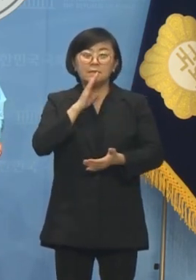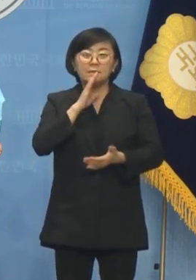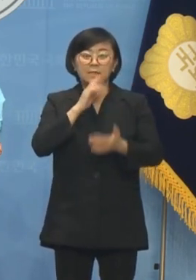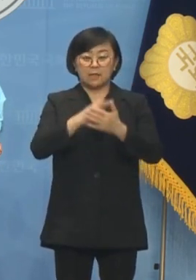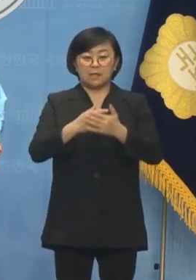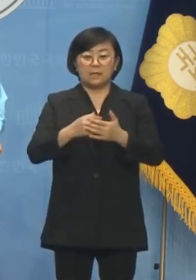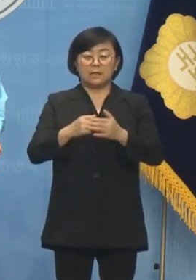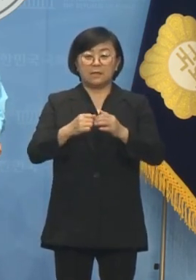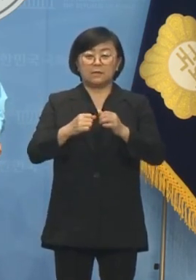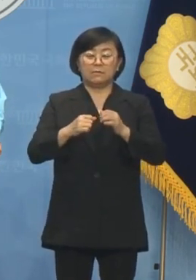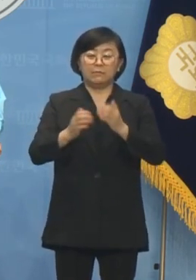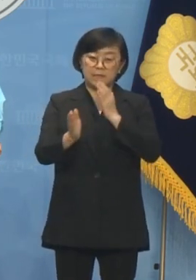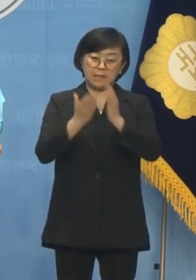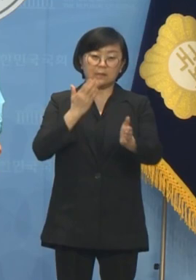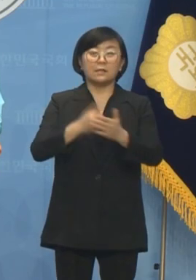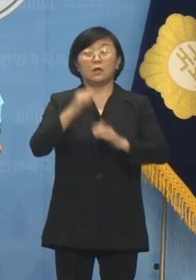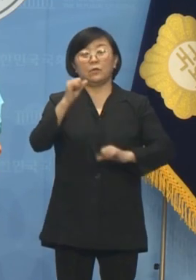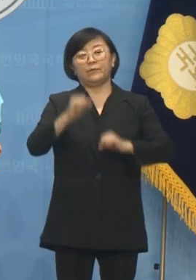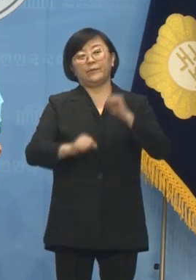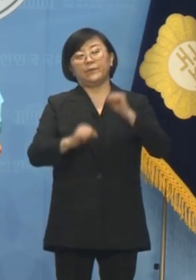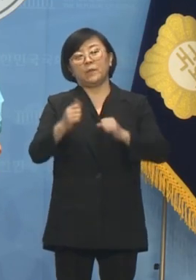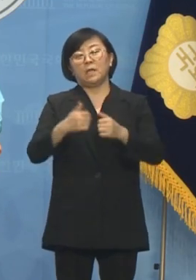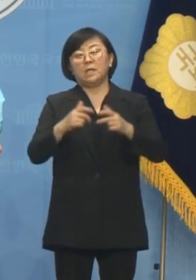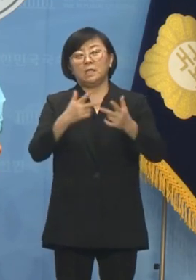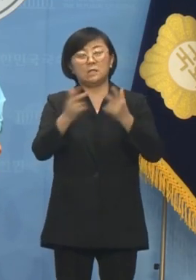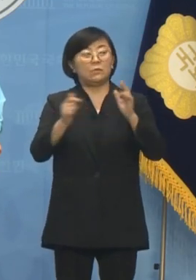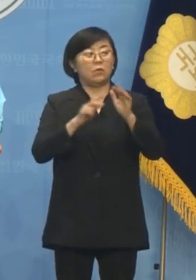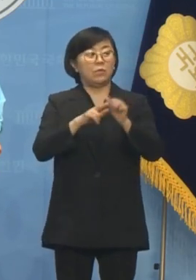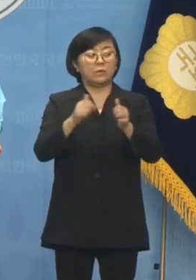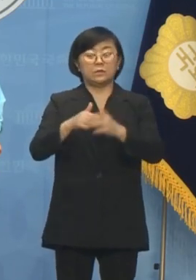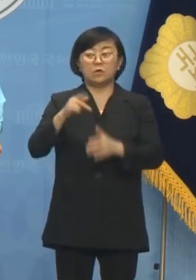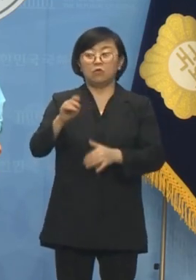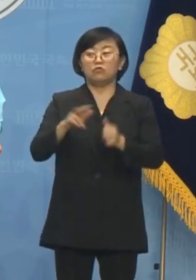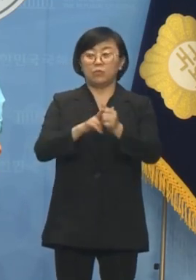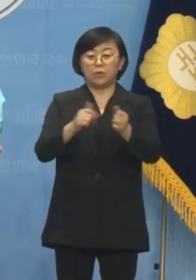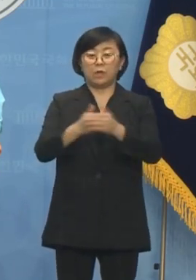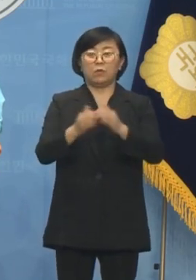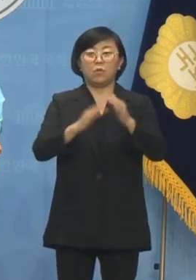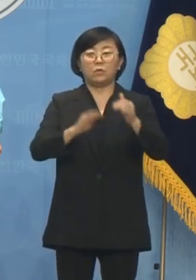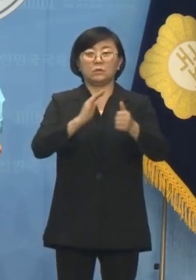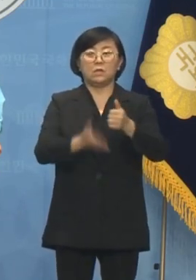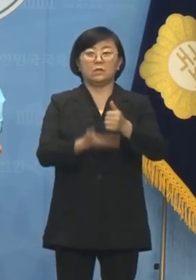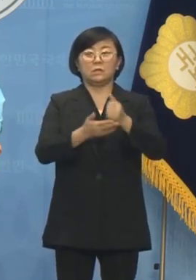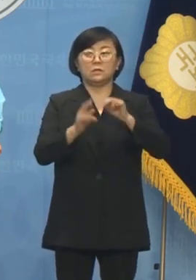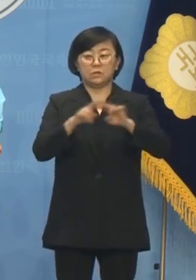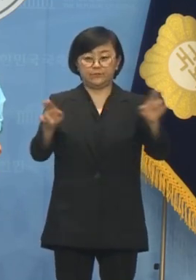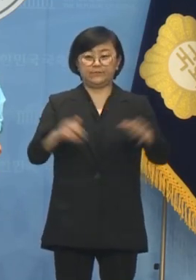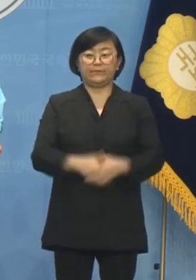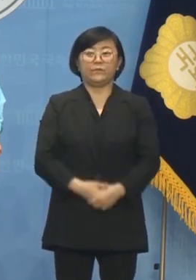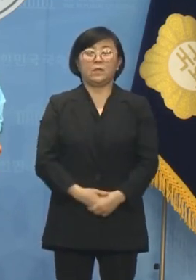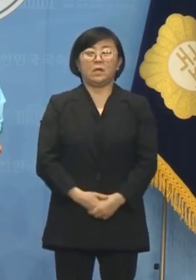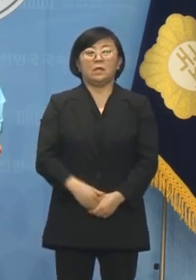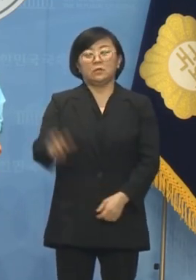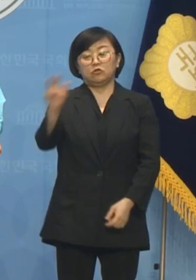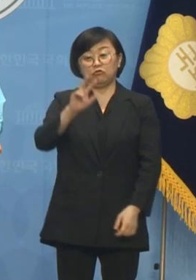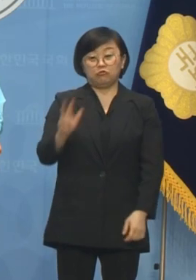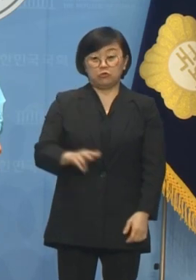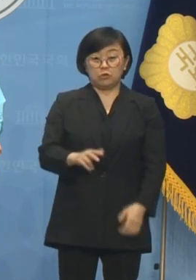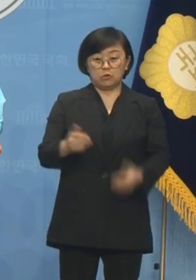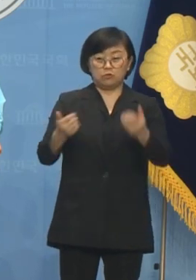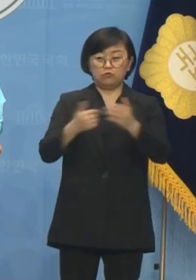행위입니다. 이재명 후보는 지금 당장 정태후보의 공천을 취소하십시오. 그래야 전국적으로